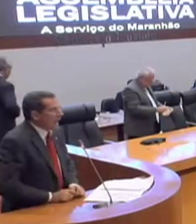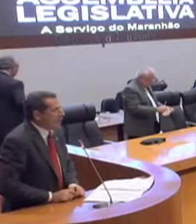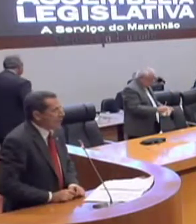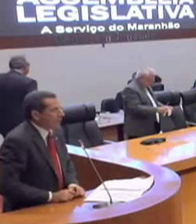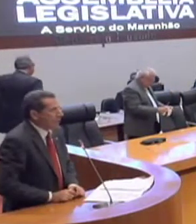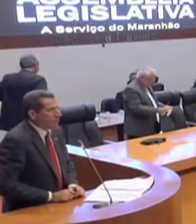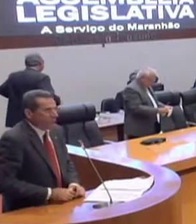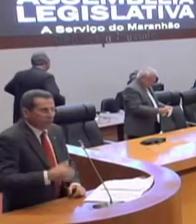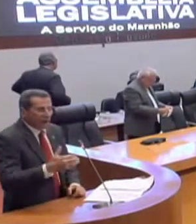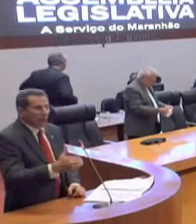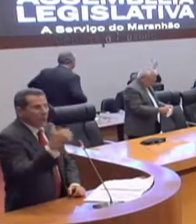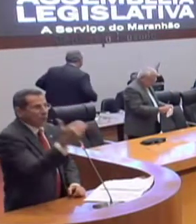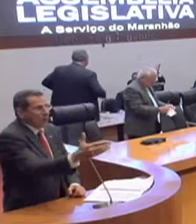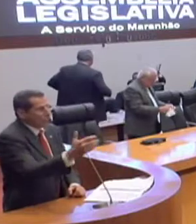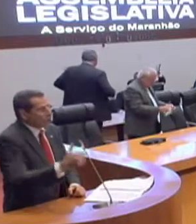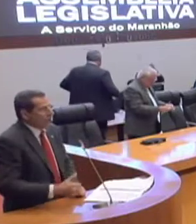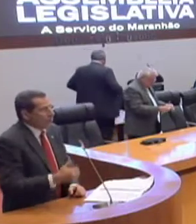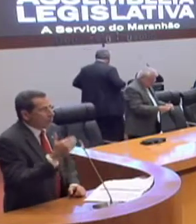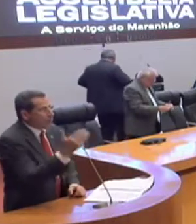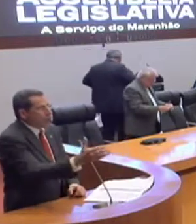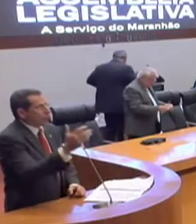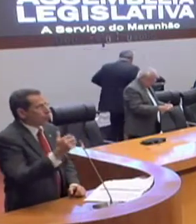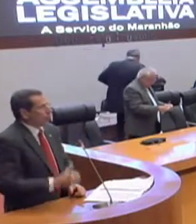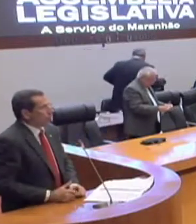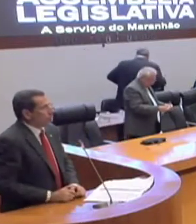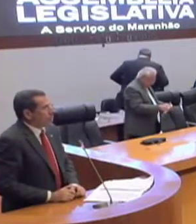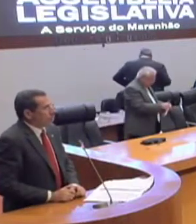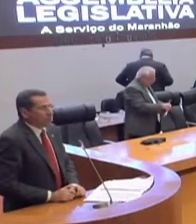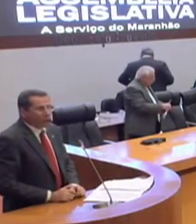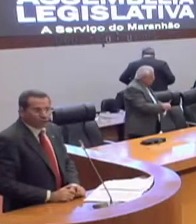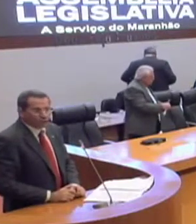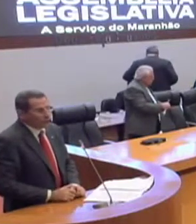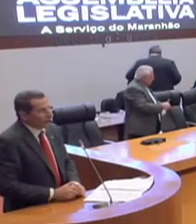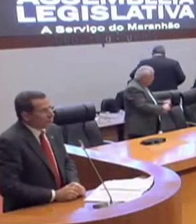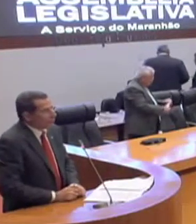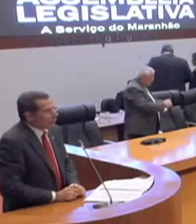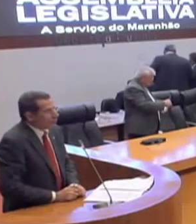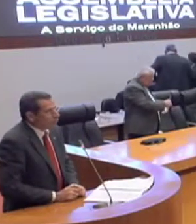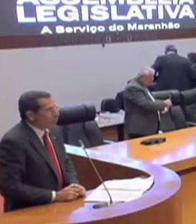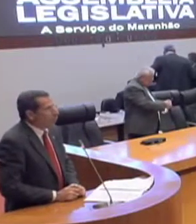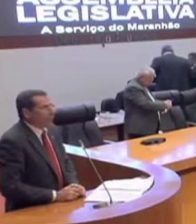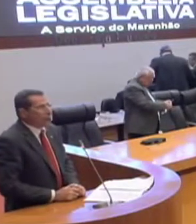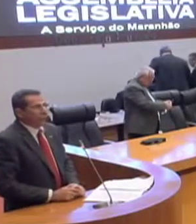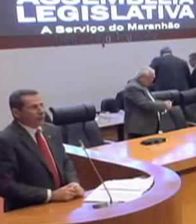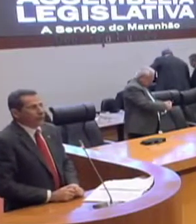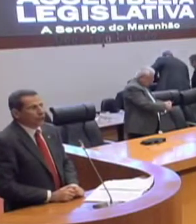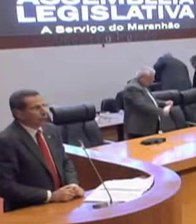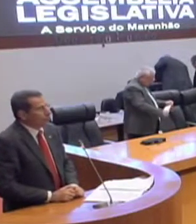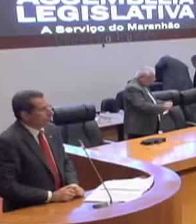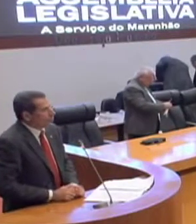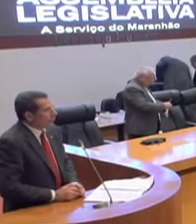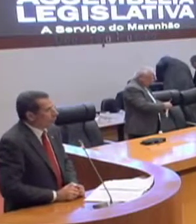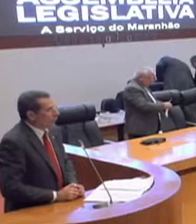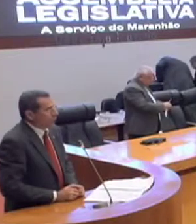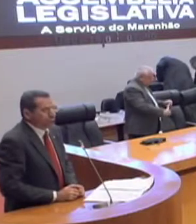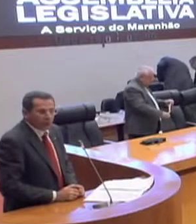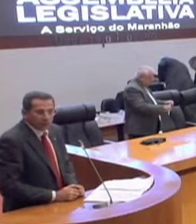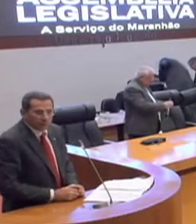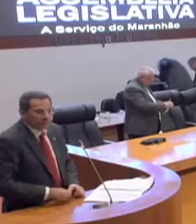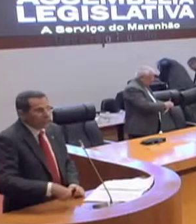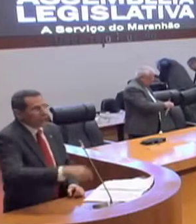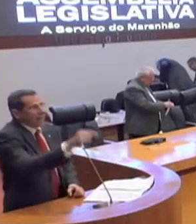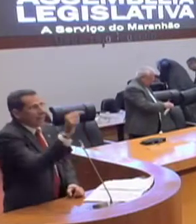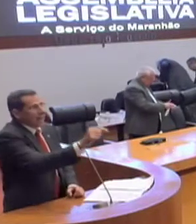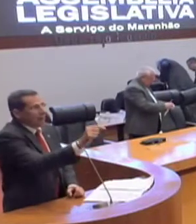Familiar, que vai ao encontro do projeto do governo, do novo governo do Flávio Dino, do governador Flávio